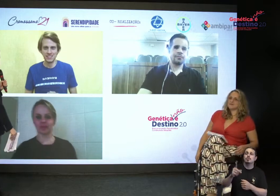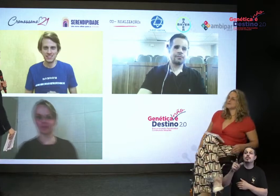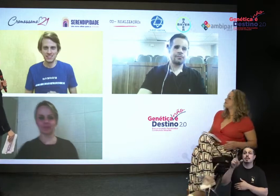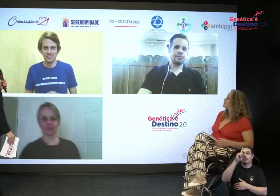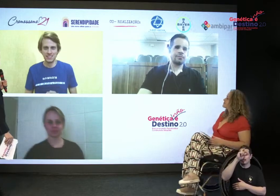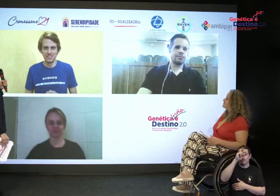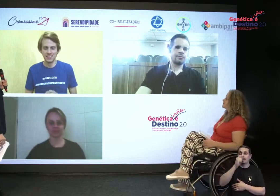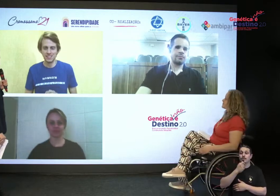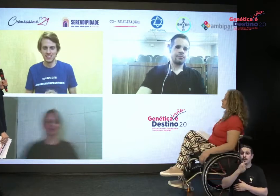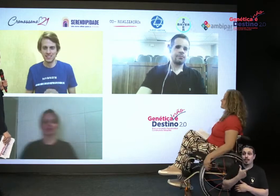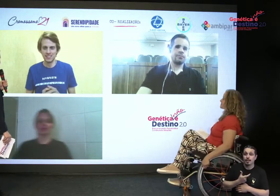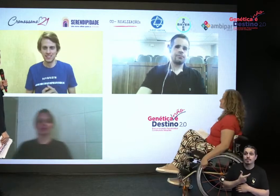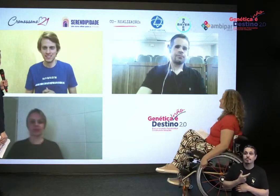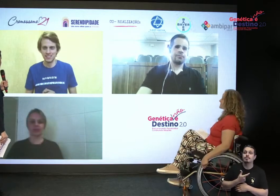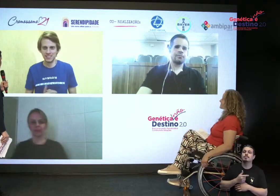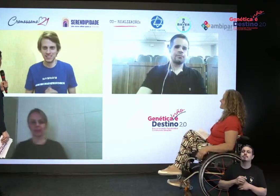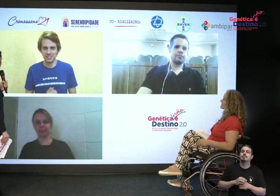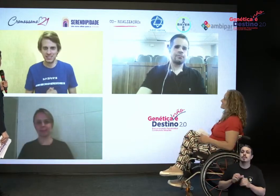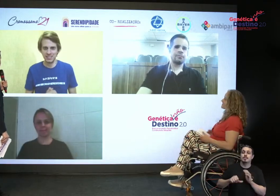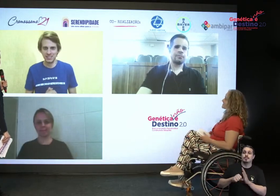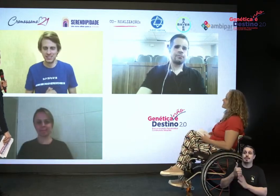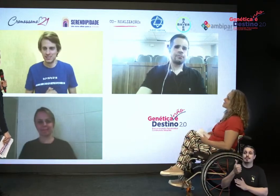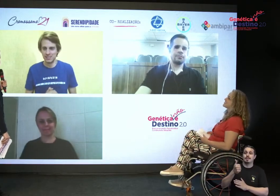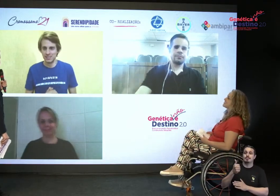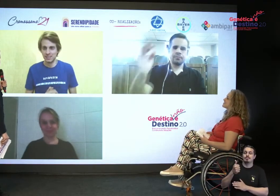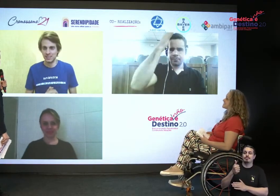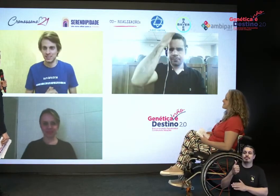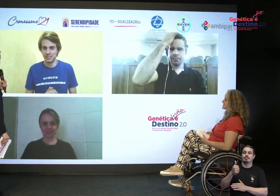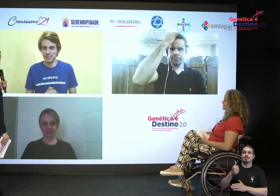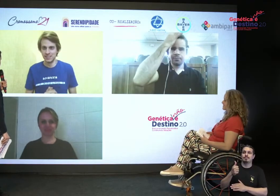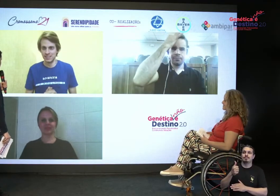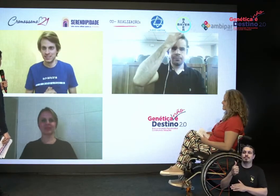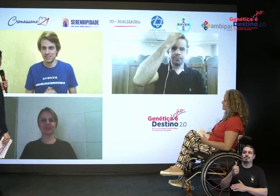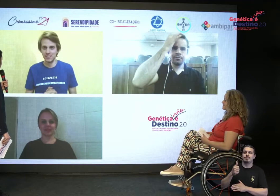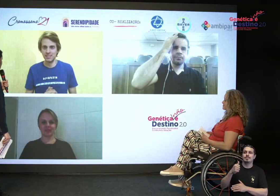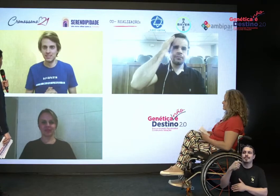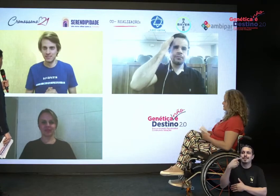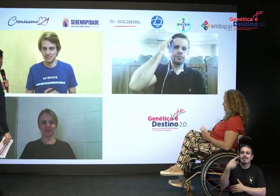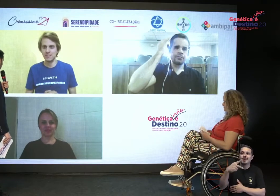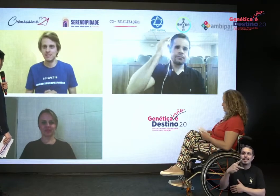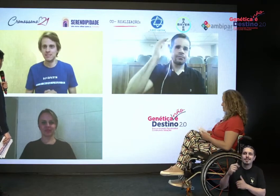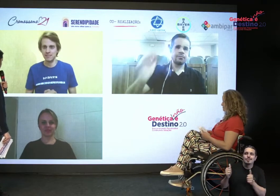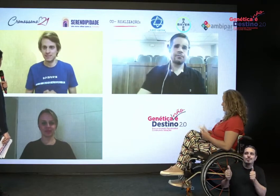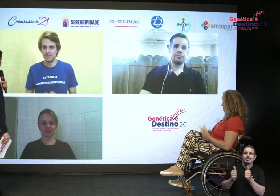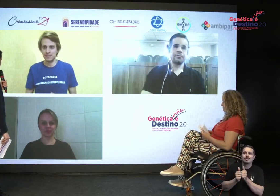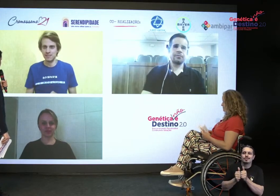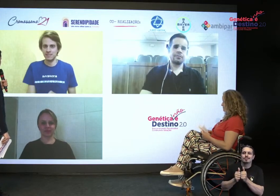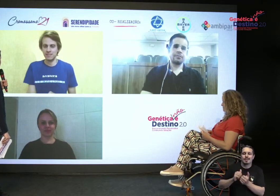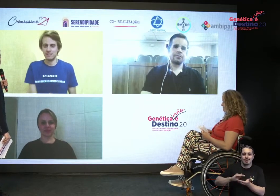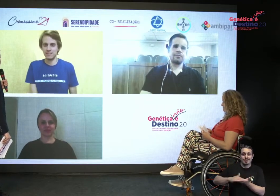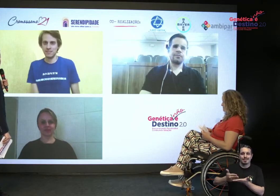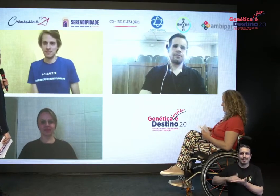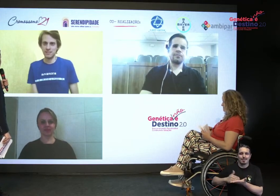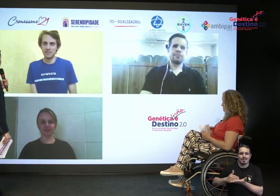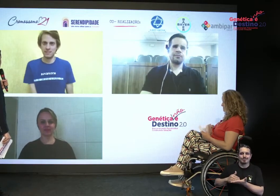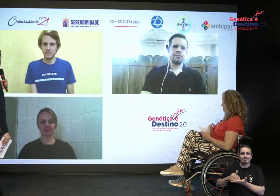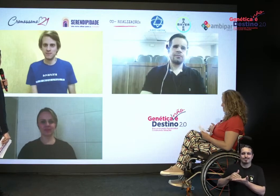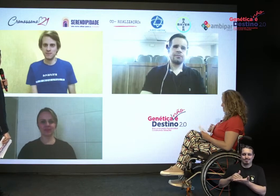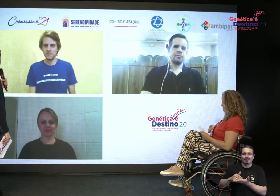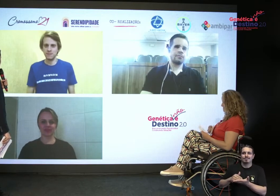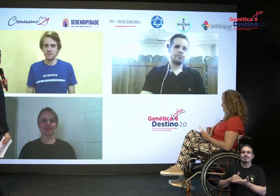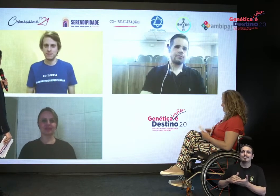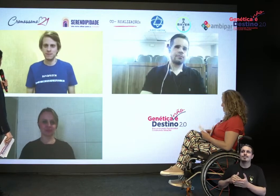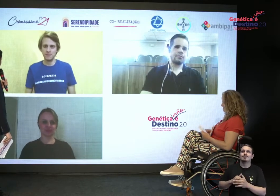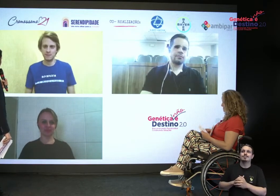Harry Adams se apresentar, a gente está aqui com a acessibilidade dele, a intréprite, então eu vou chamar a Kelly aqui,